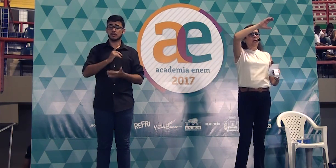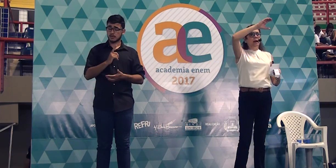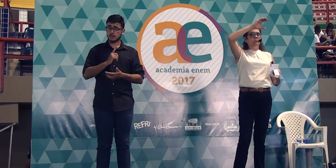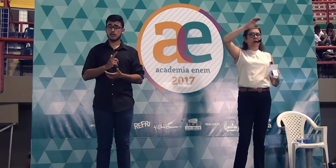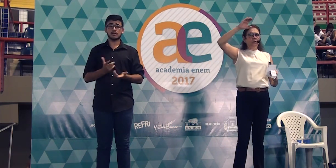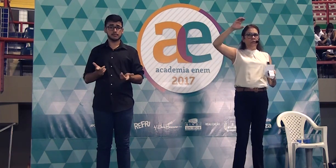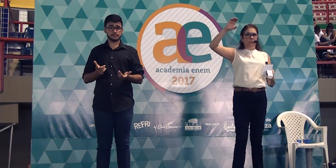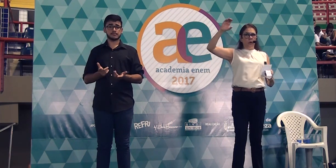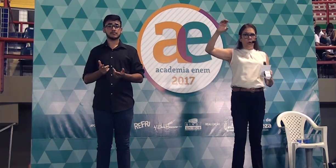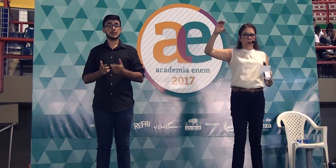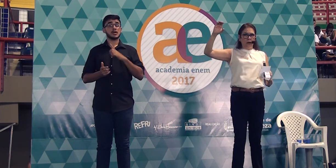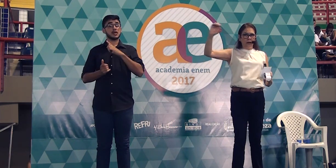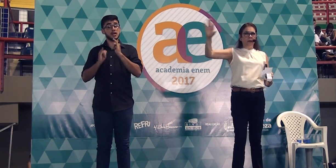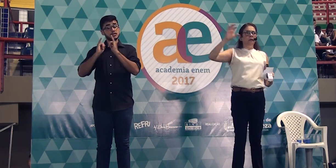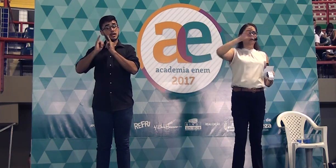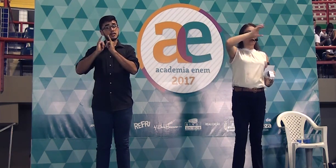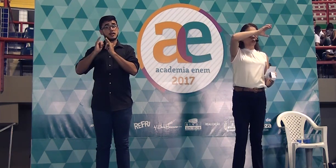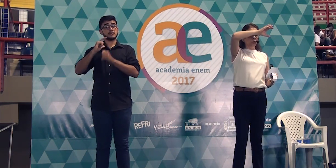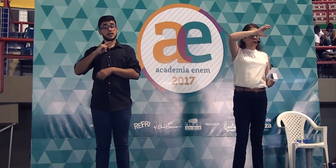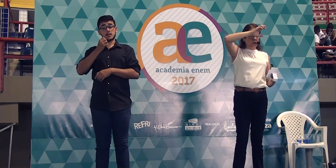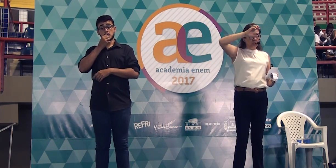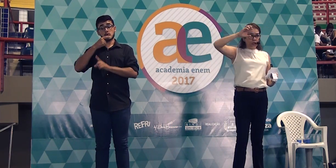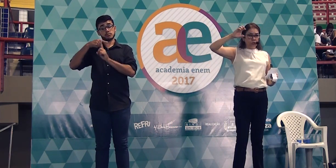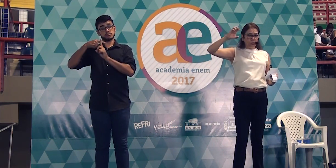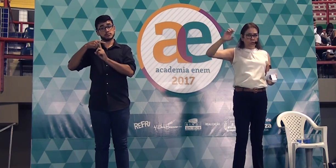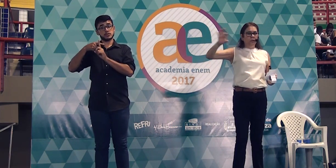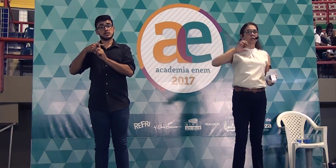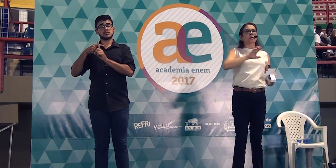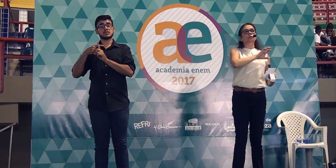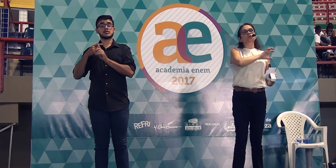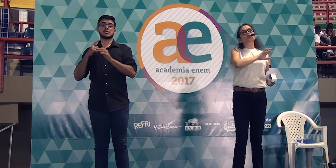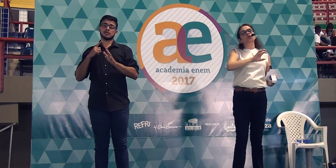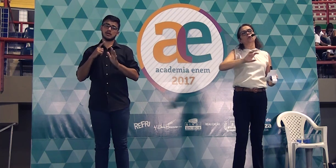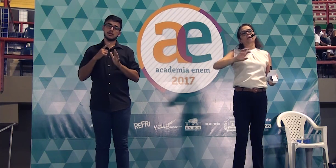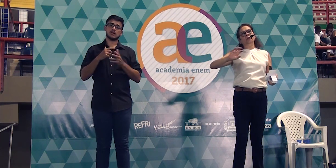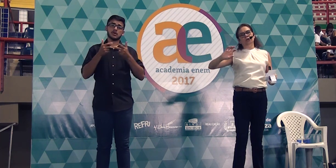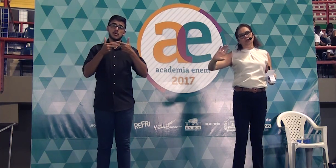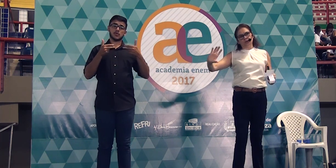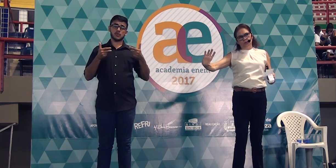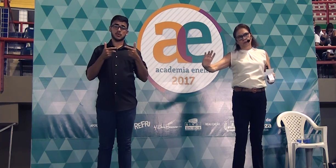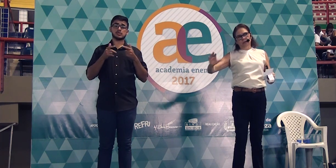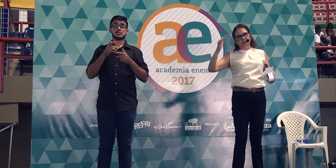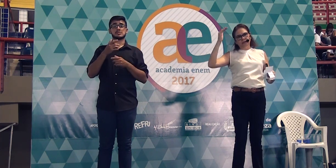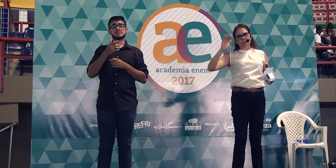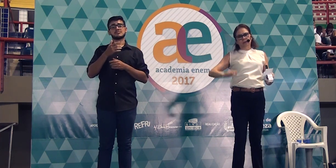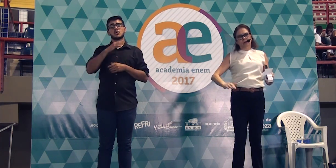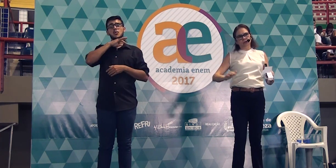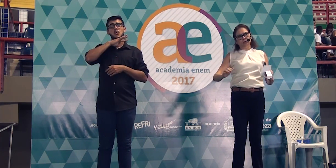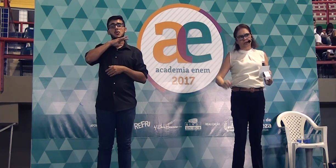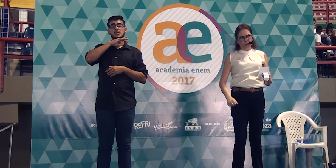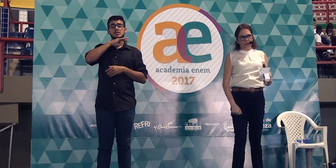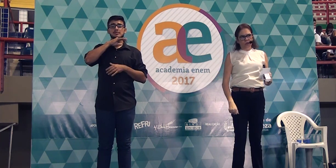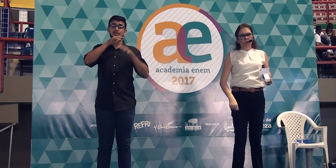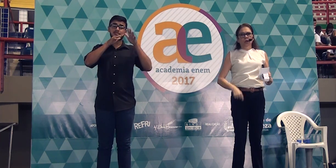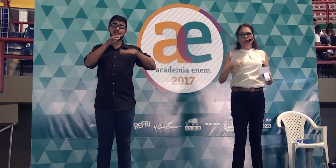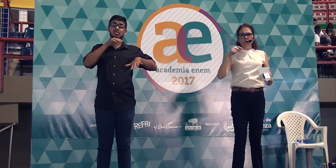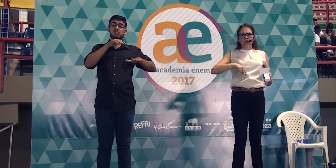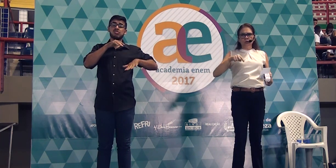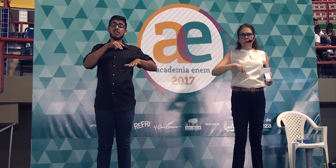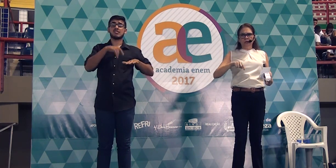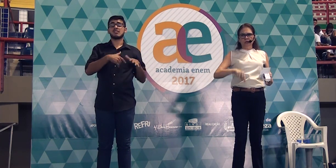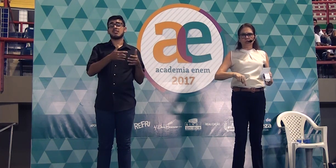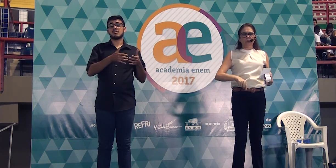tem a parte boa, tem o lixo e tem o sub-lixo, que ainda está para baixo do lixo.